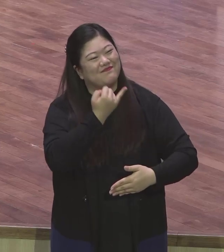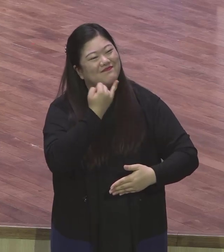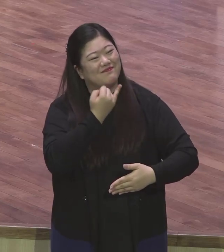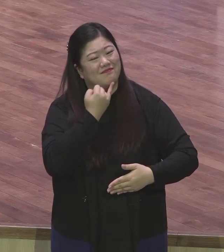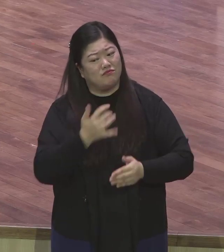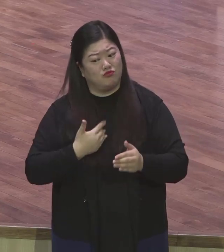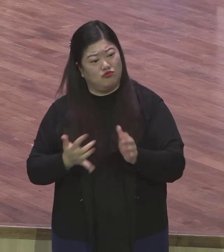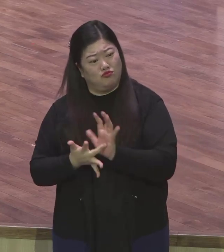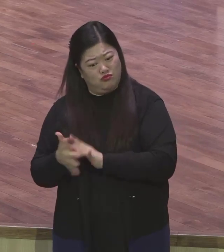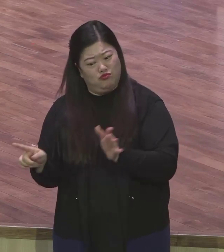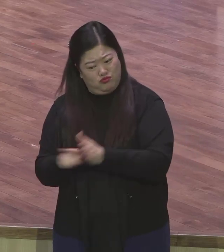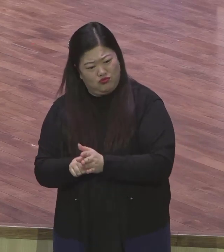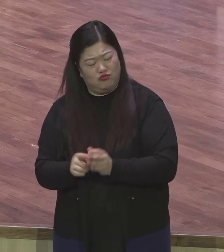문제로부터 자유